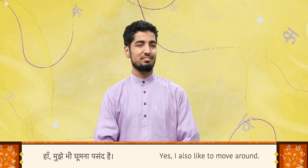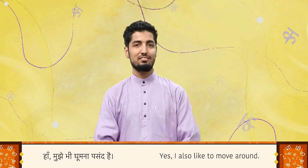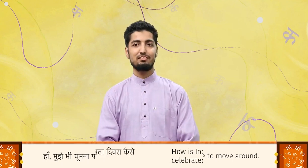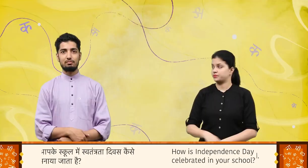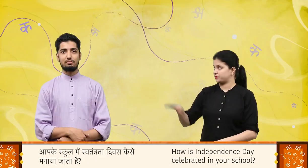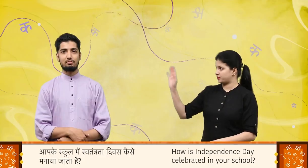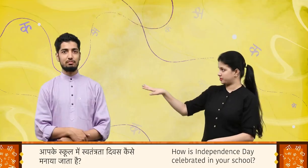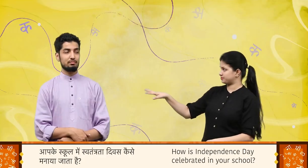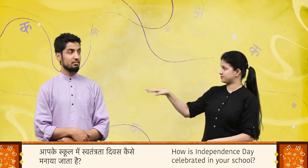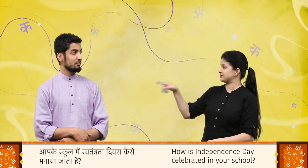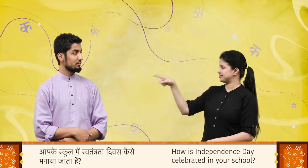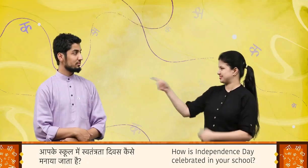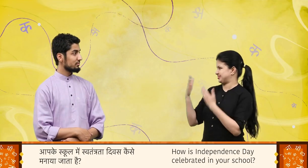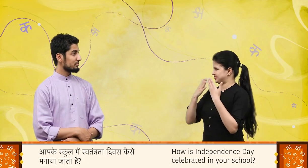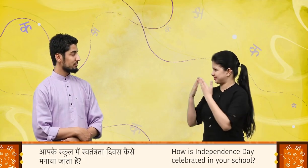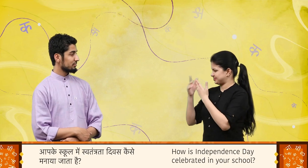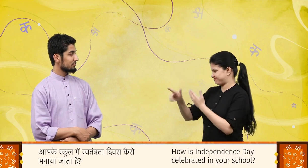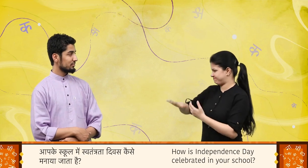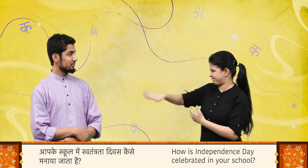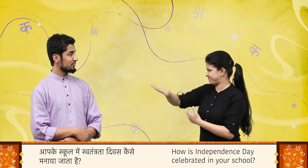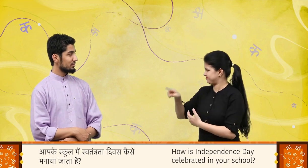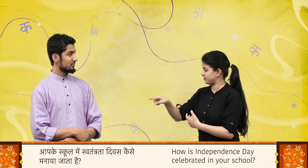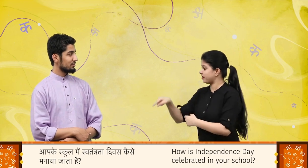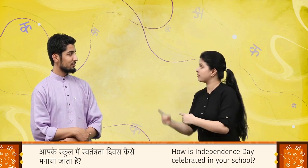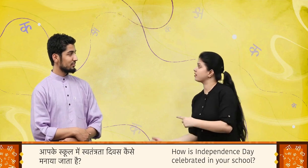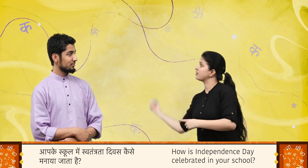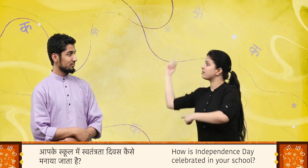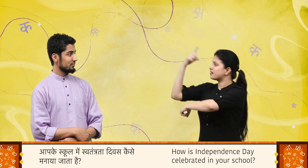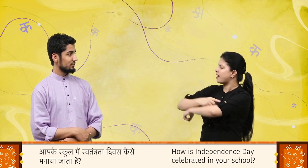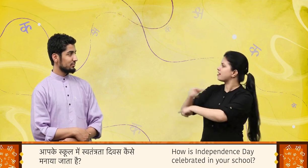आपके स्कूल में स्वतंत्रता दिवस कैसे मनाया जाता है